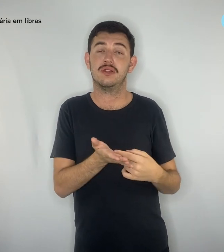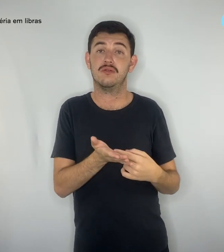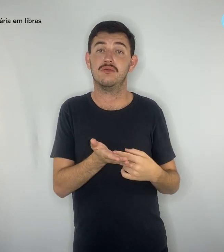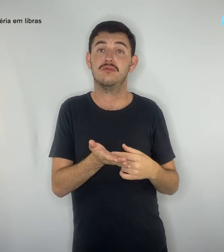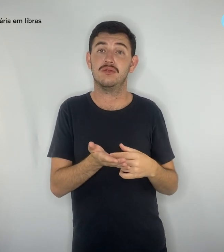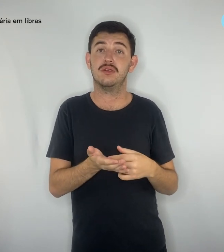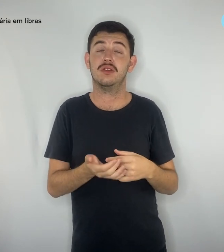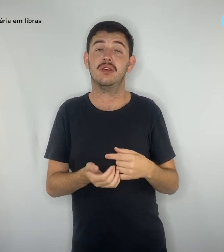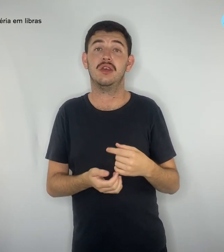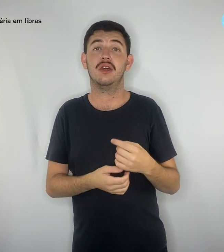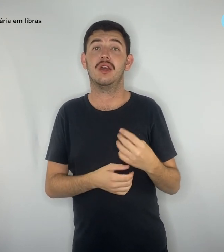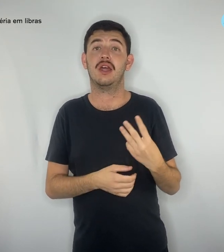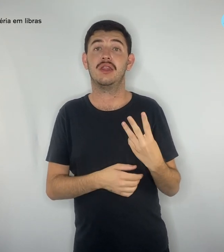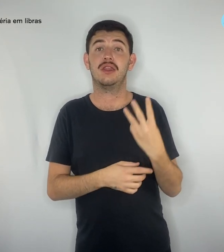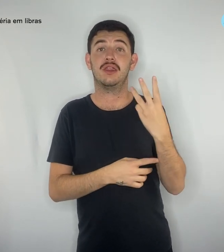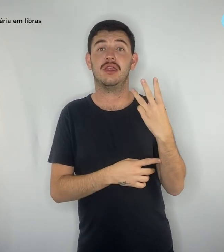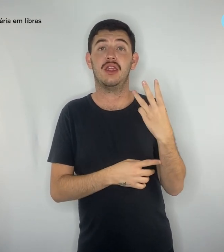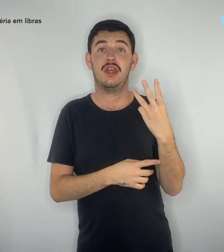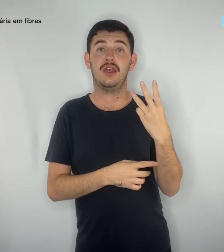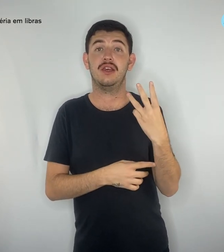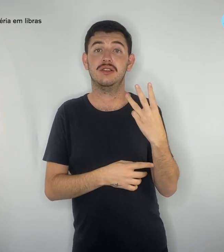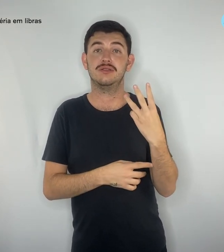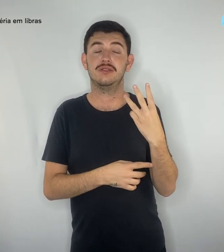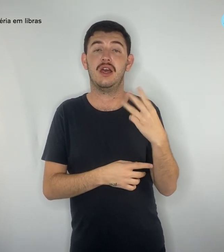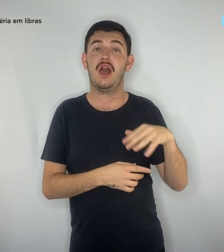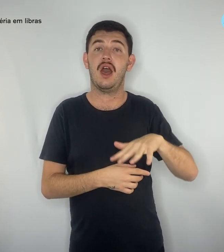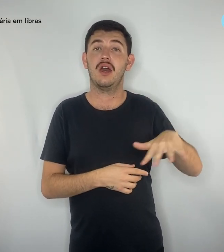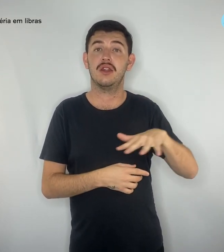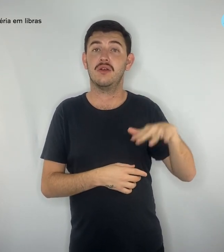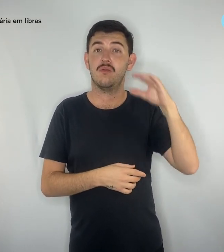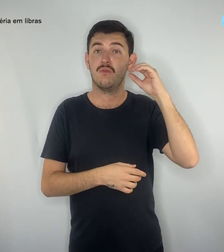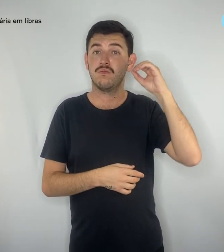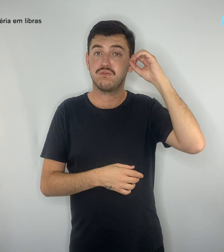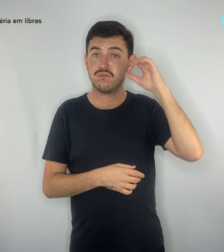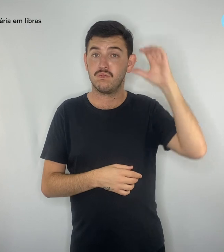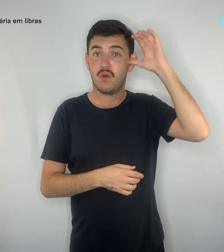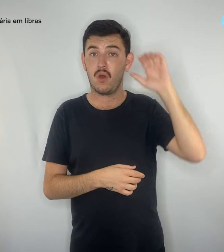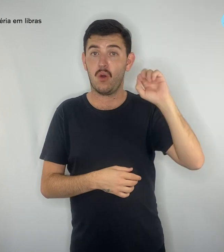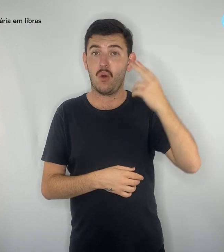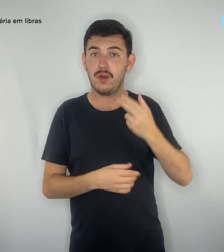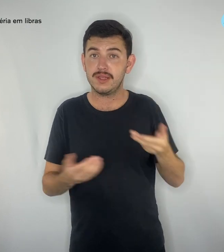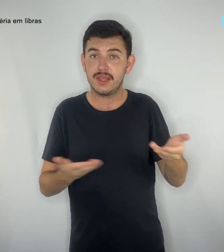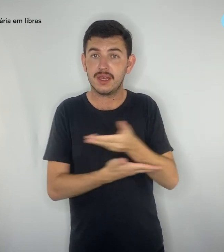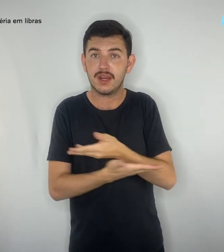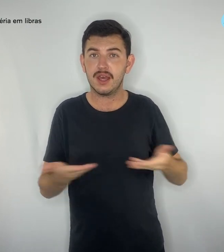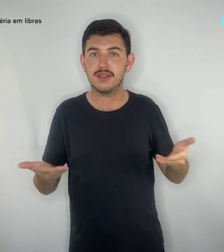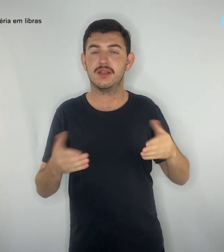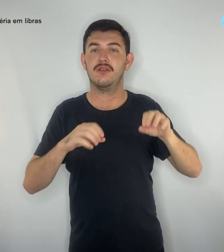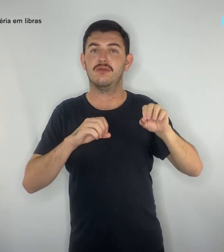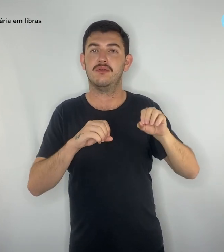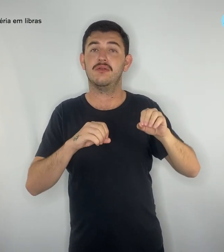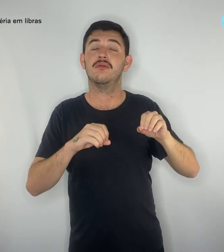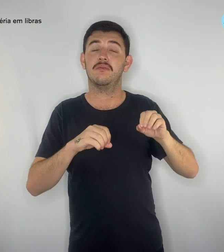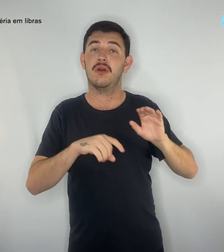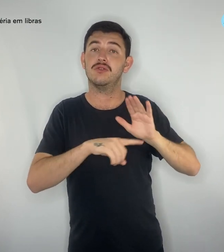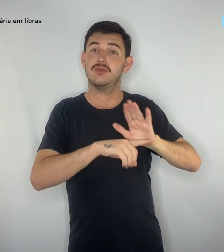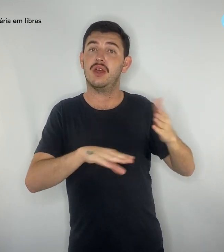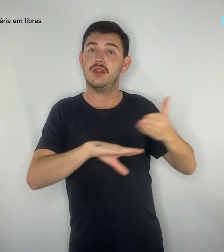três áreas de conhecimento ou integração ao ensino profissional. Segundo o MEC, a